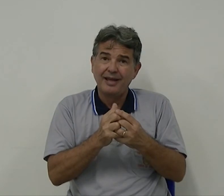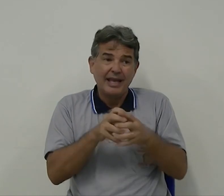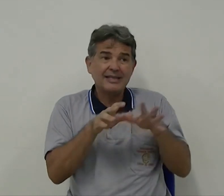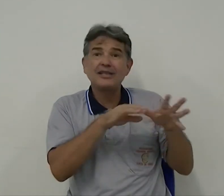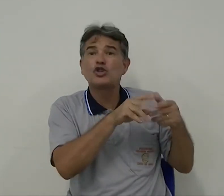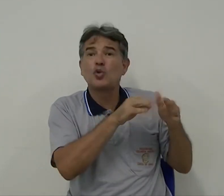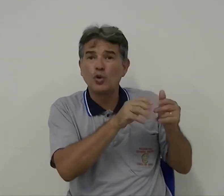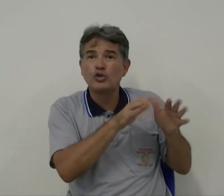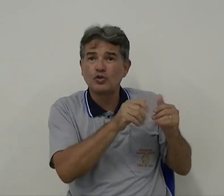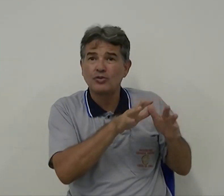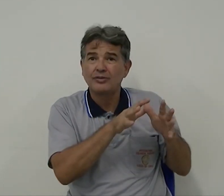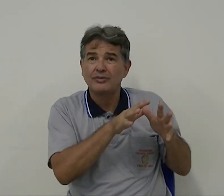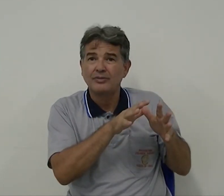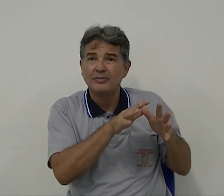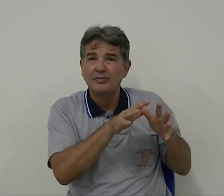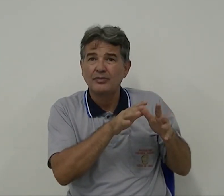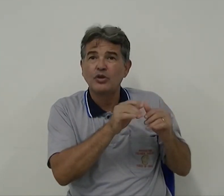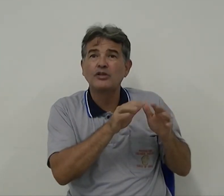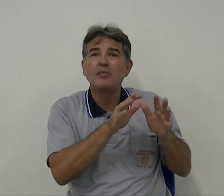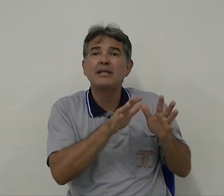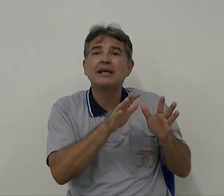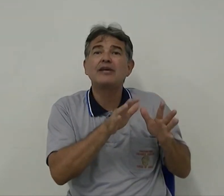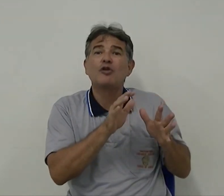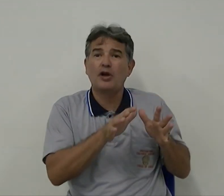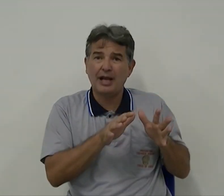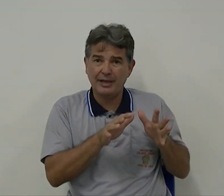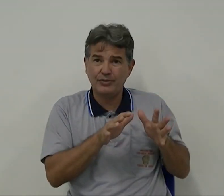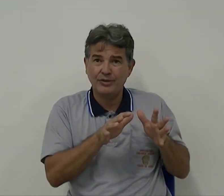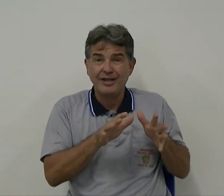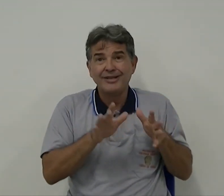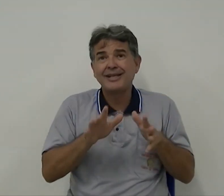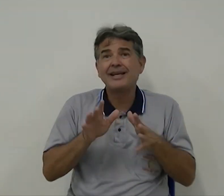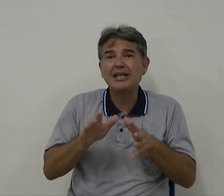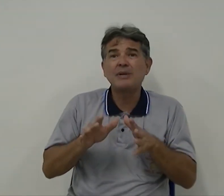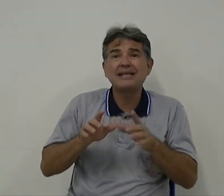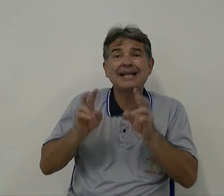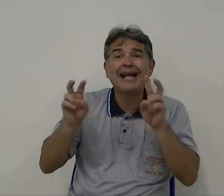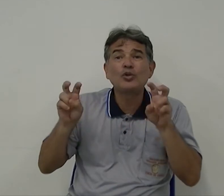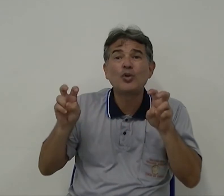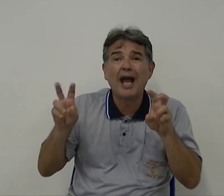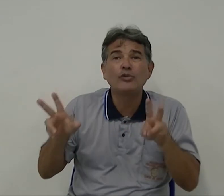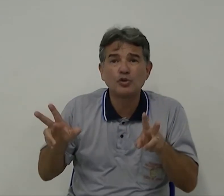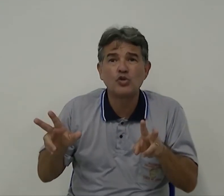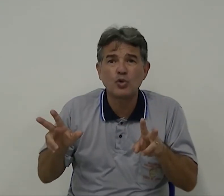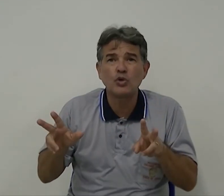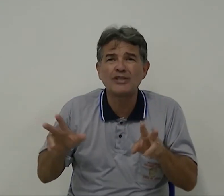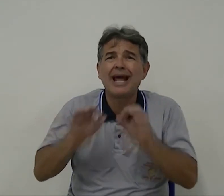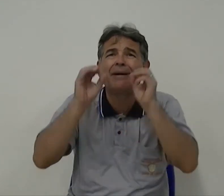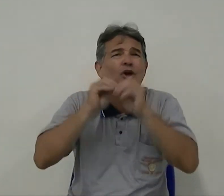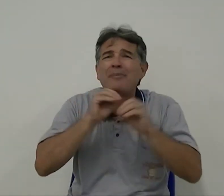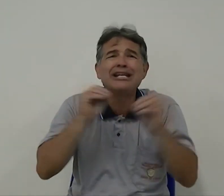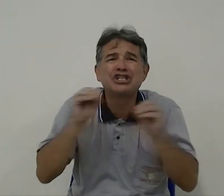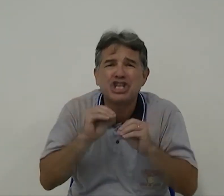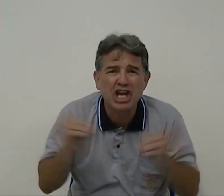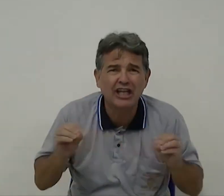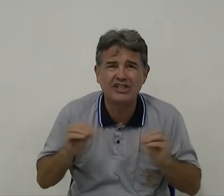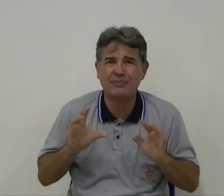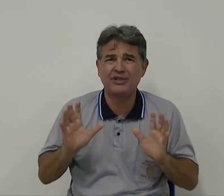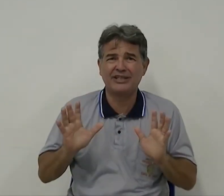Esse discurso, totalmente equivocado, de que livros é natural do surdo, isso é a maior mentira que já poderia ter